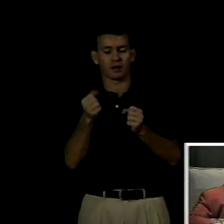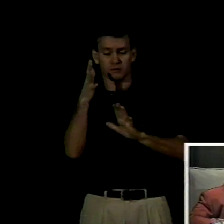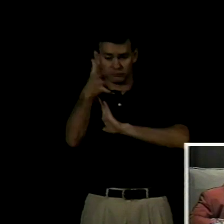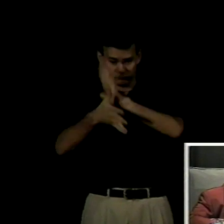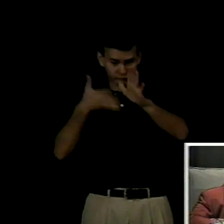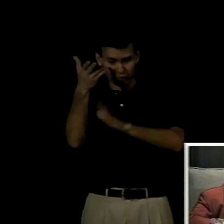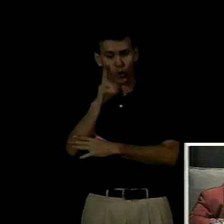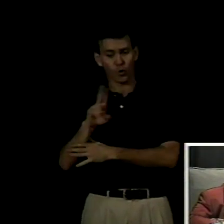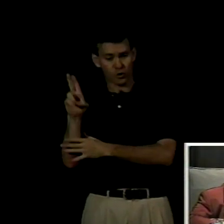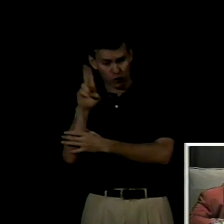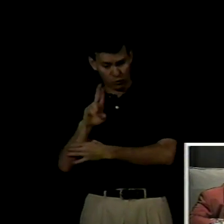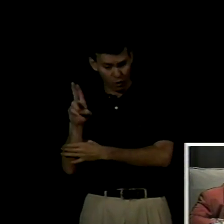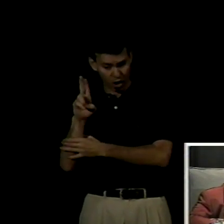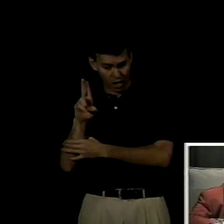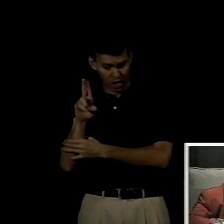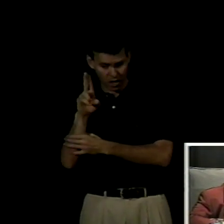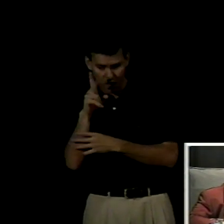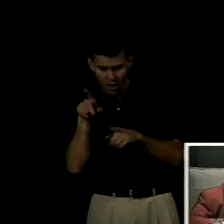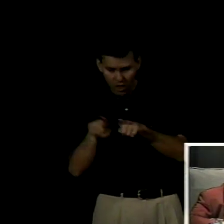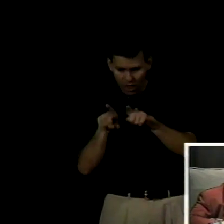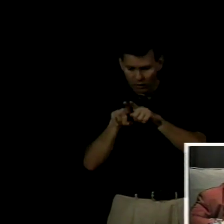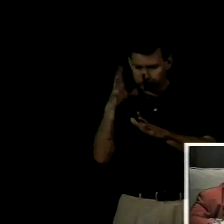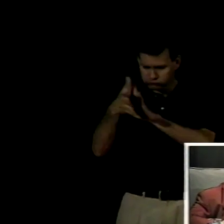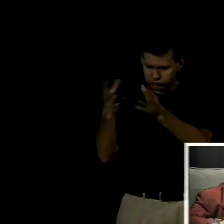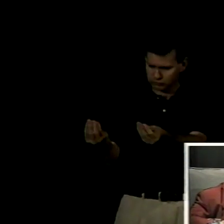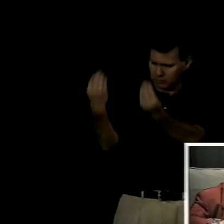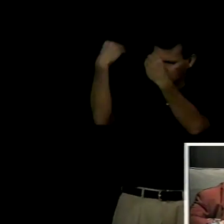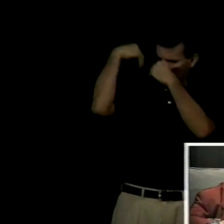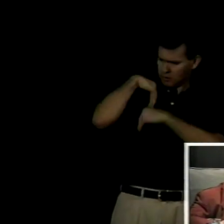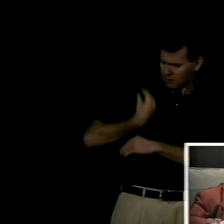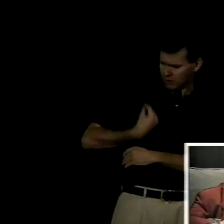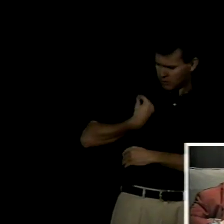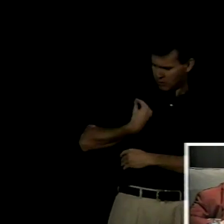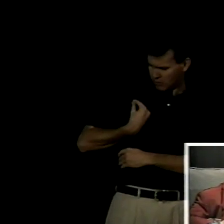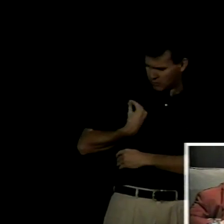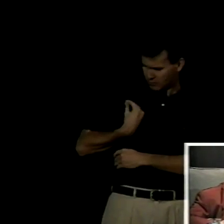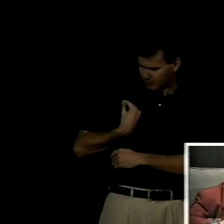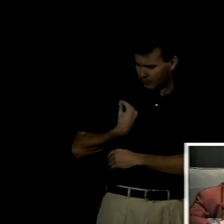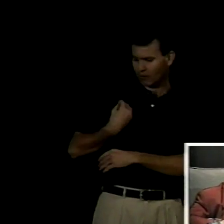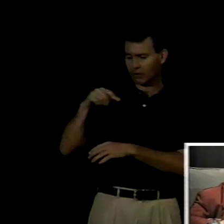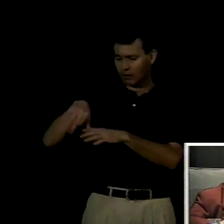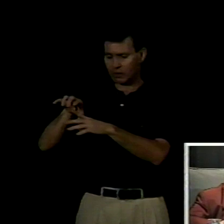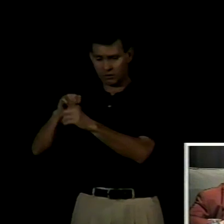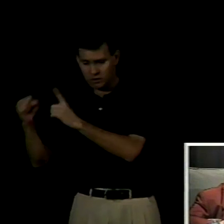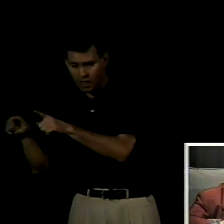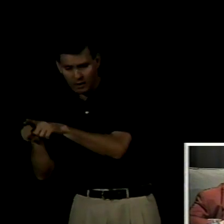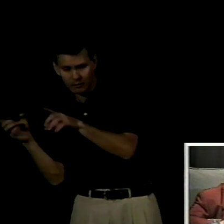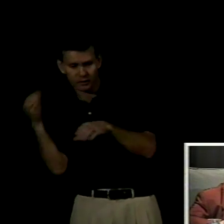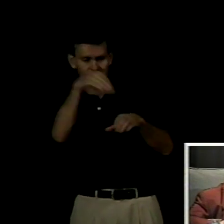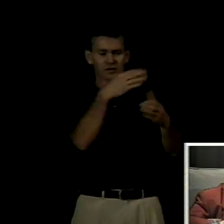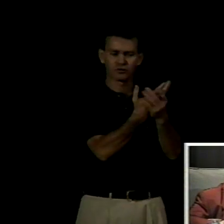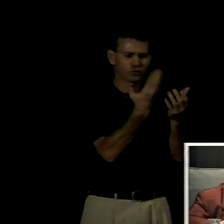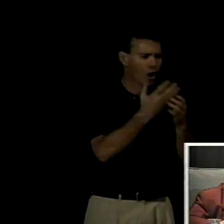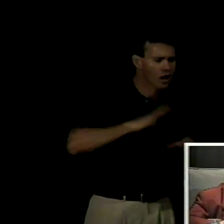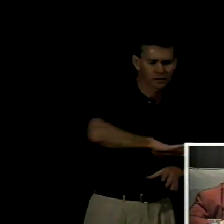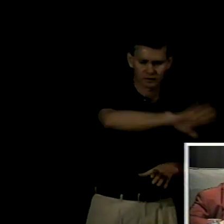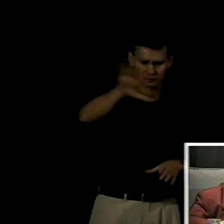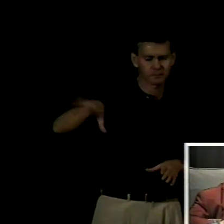su presencia simbólica tanto dentro como fuera del ámbito educativo en el caso de la lengua de señas uruguaya aún persiste